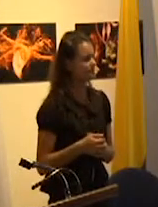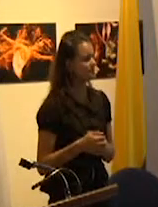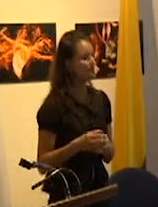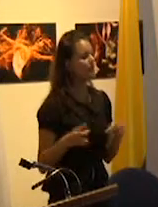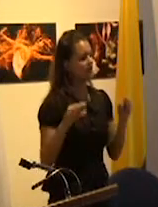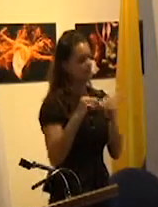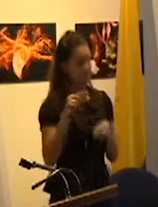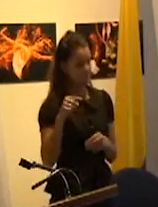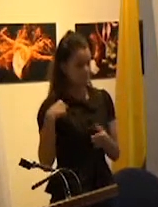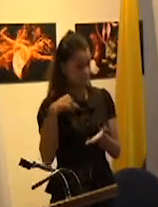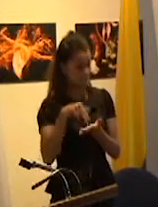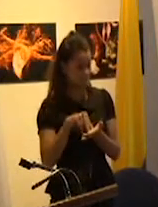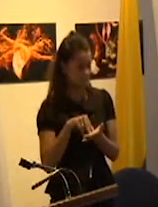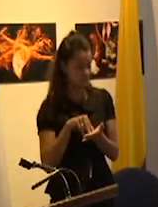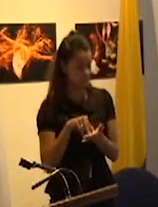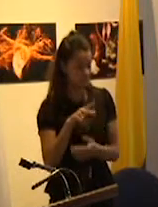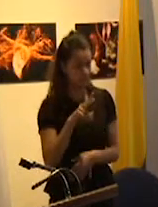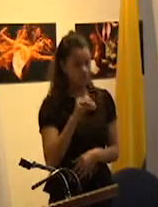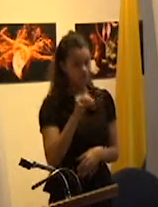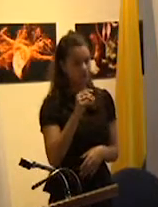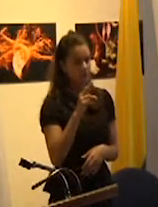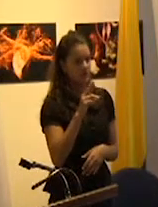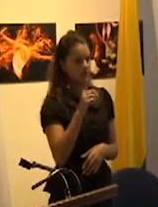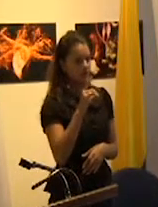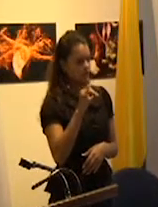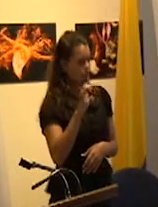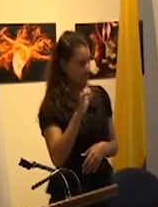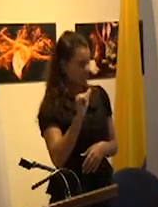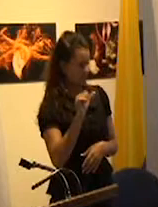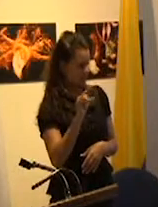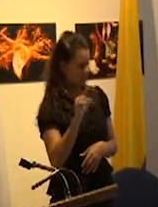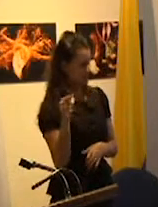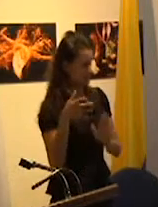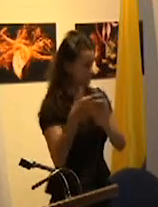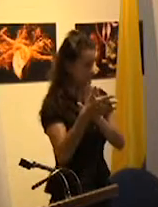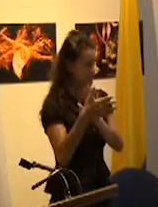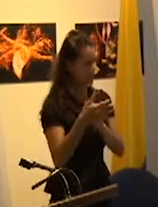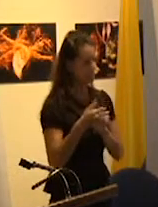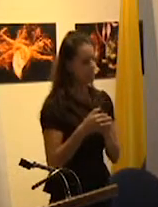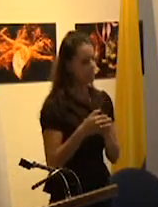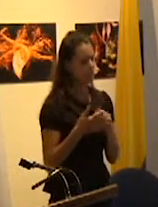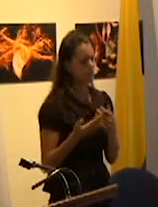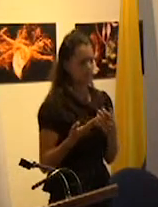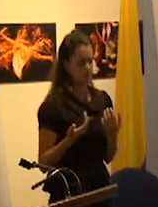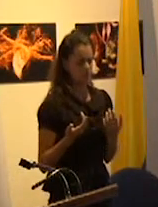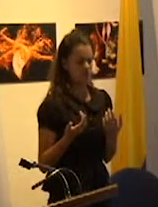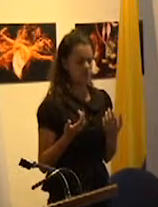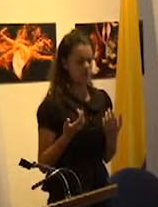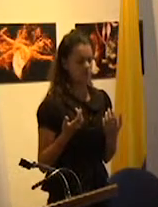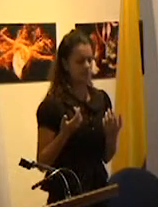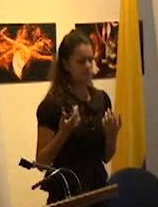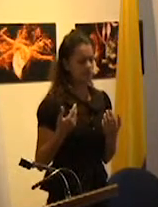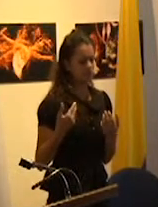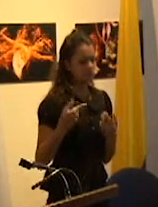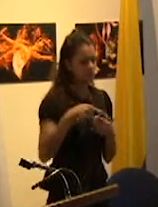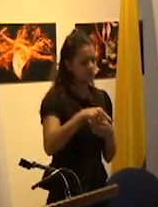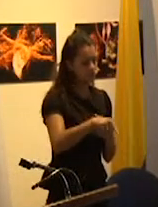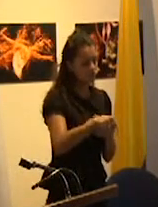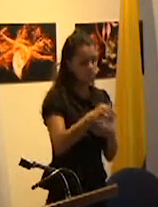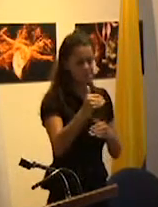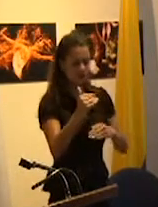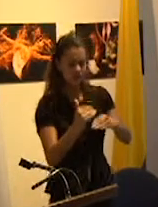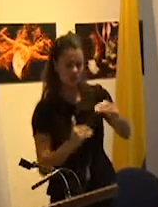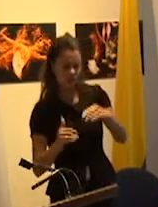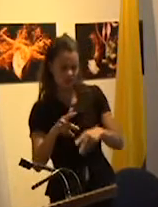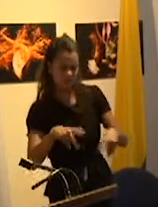dice Bourdieu para que la reproducción de las desigualdades sociales sea aceptada por los sectores